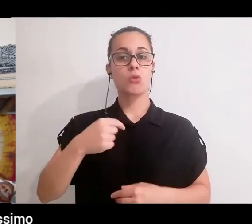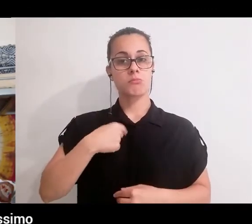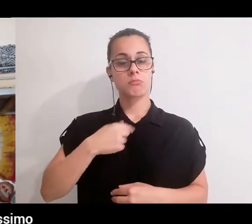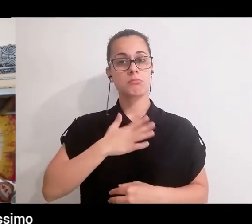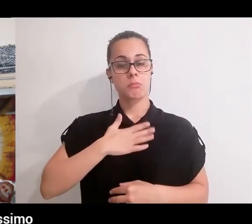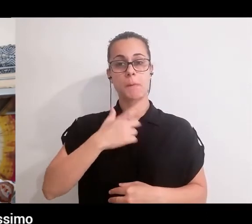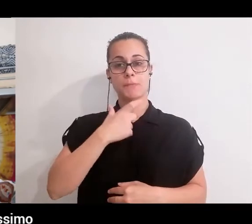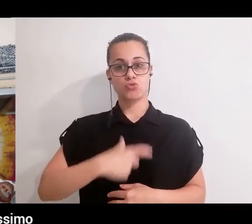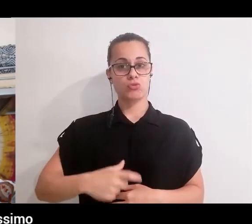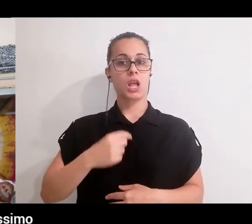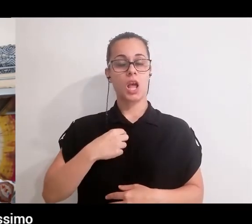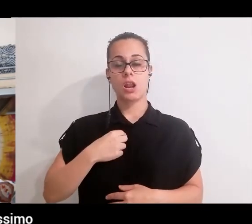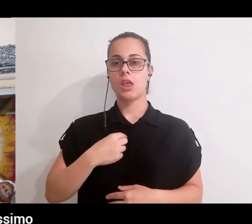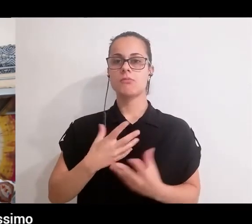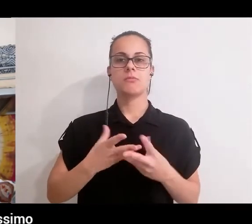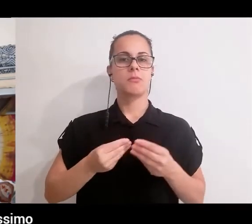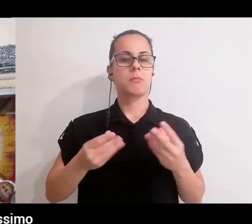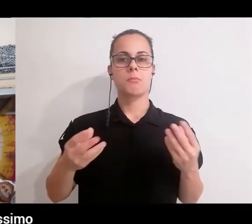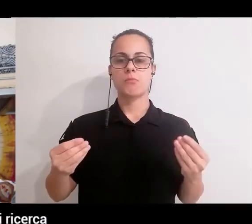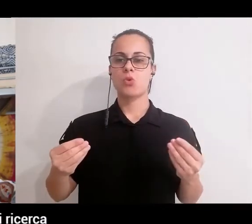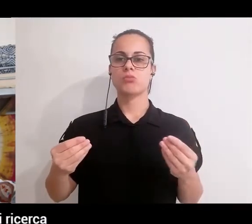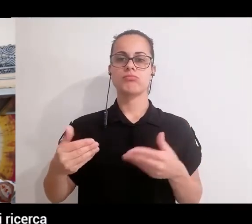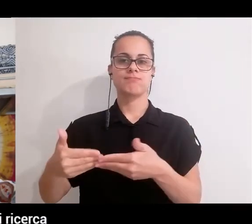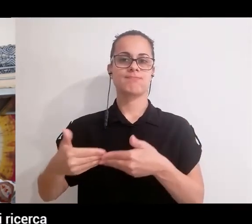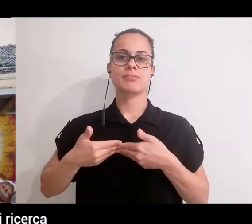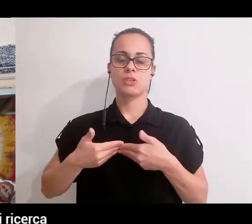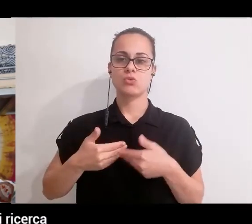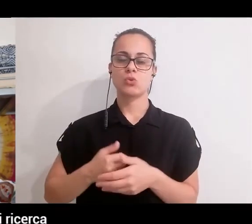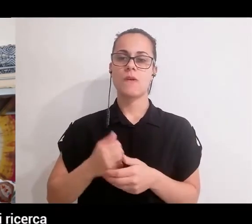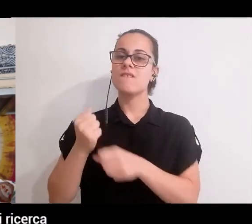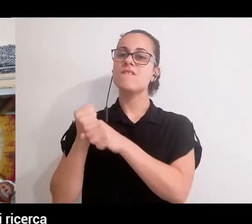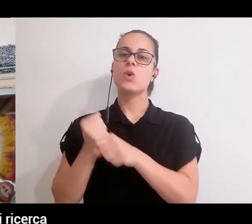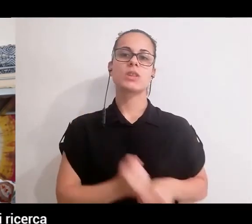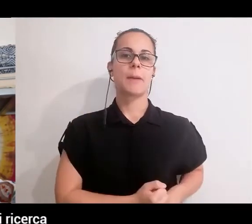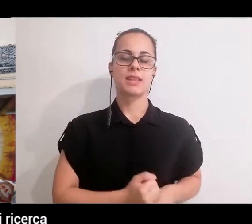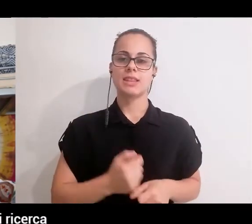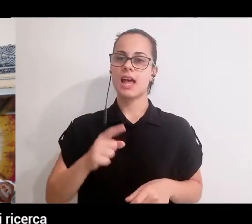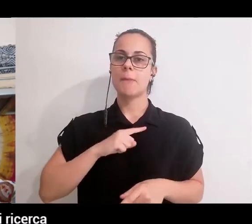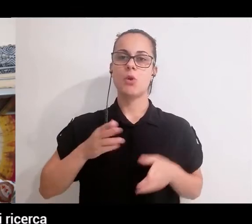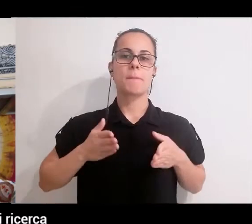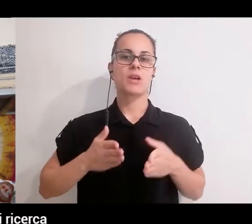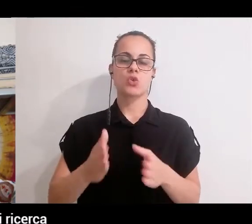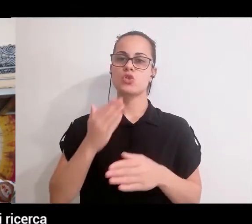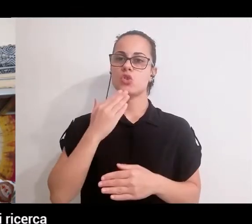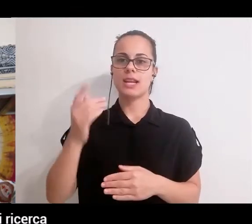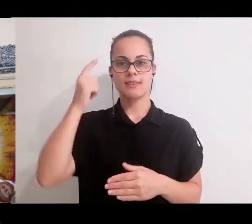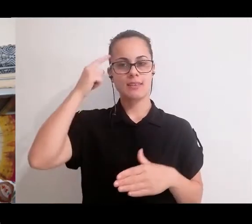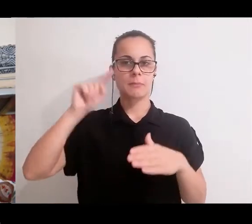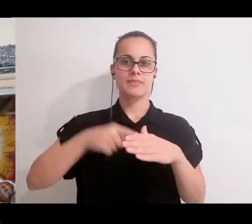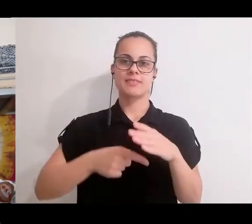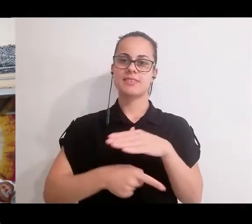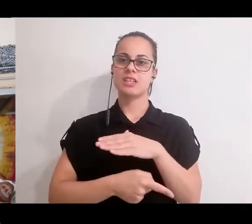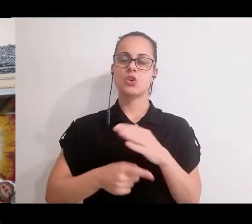un grandissimo un grandissimo aspetto un aspetto fondamentale del mio percorso di ricerca di